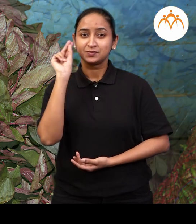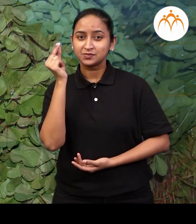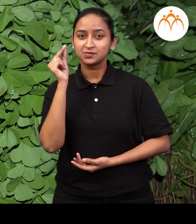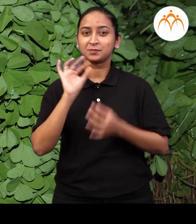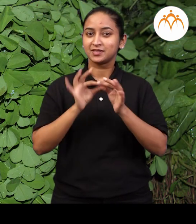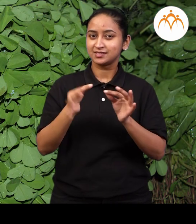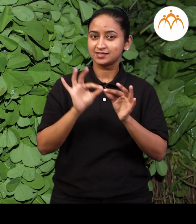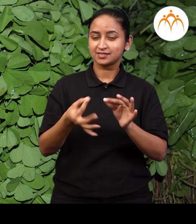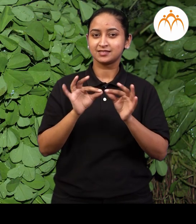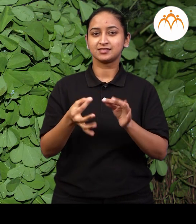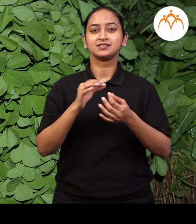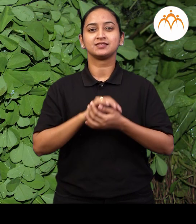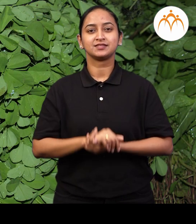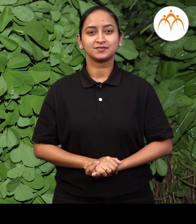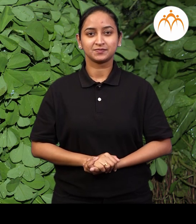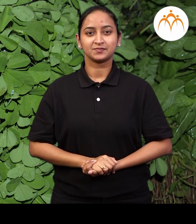मीथी